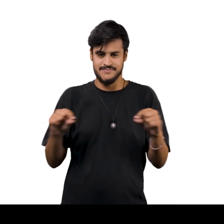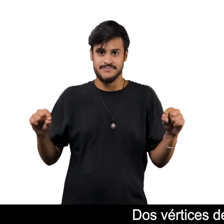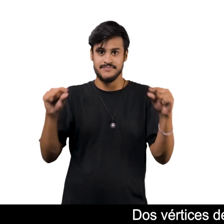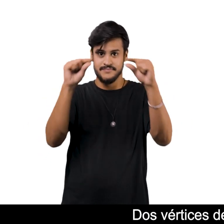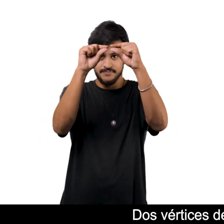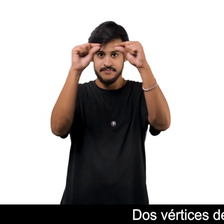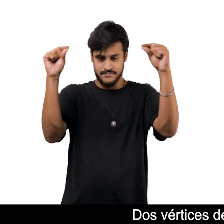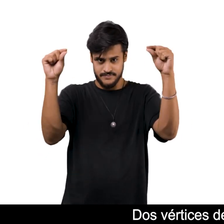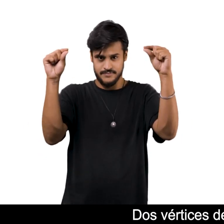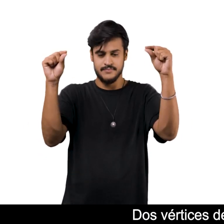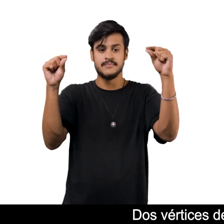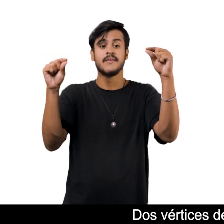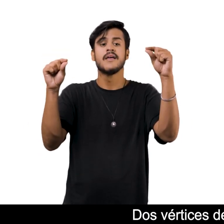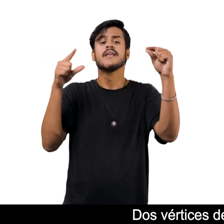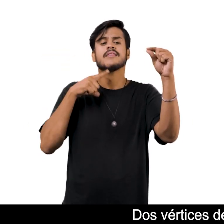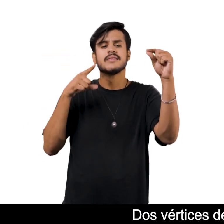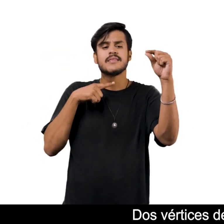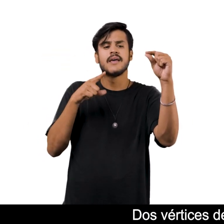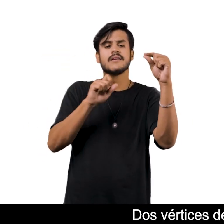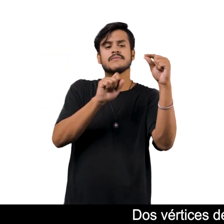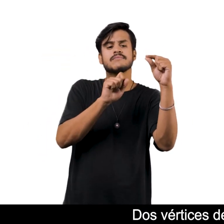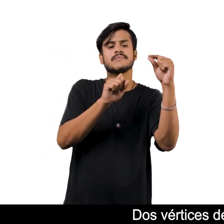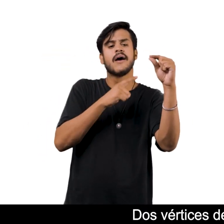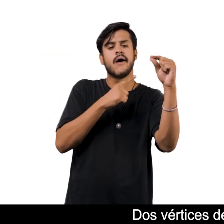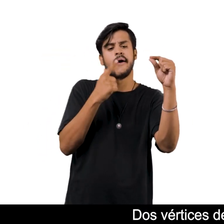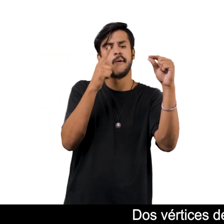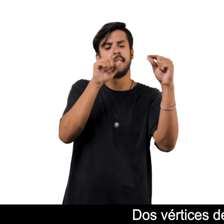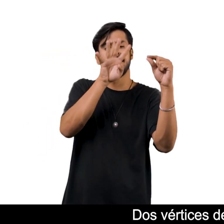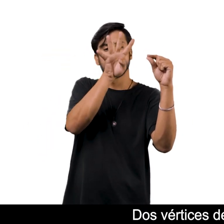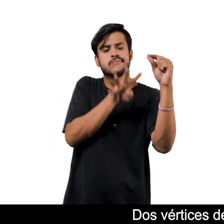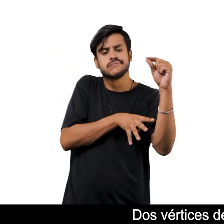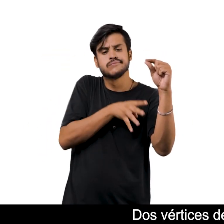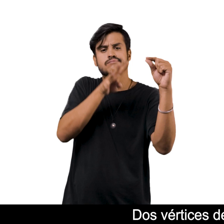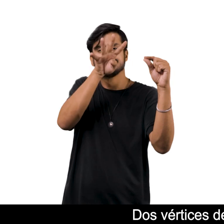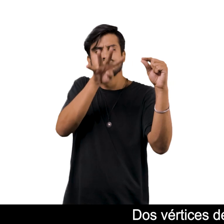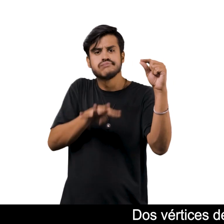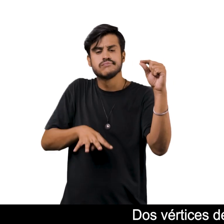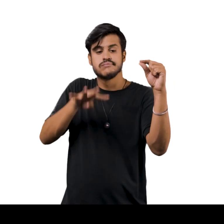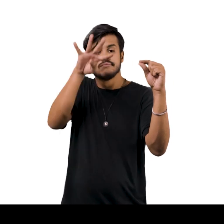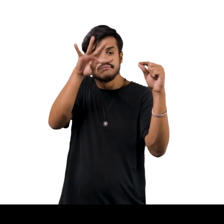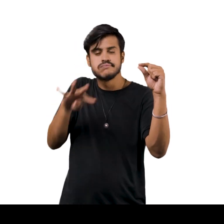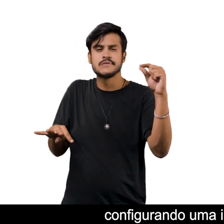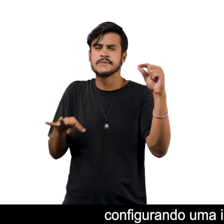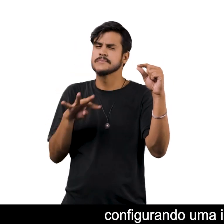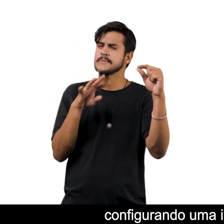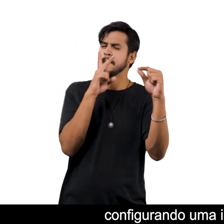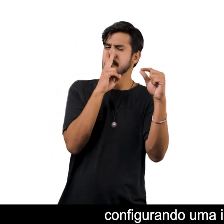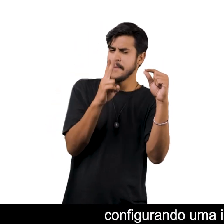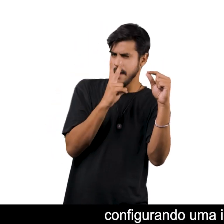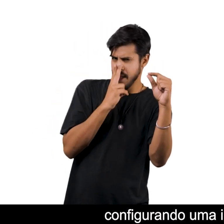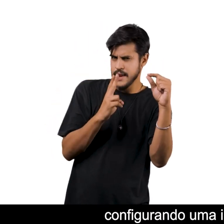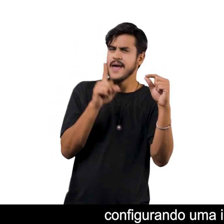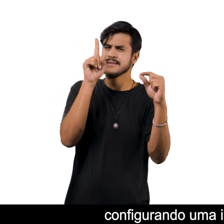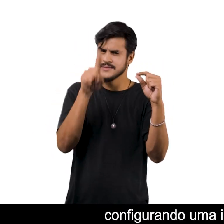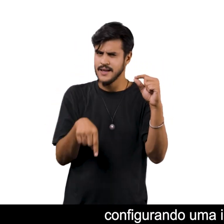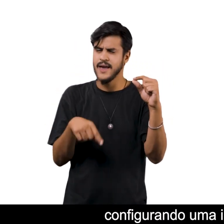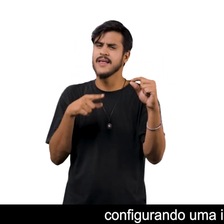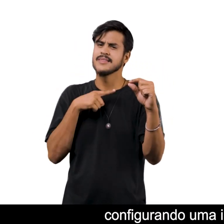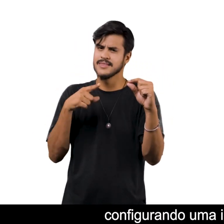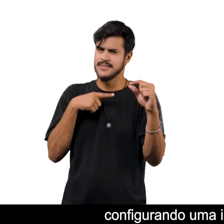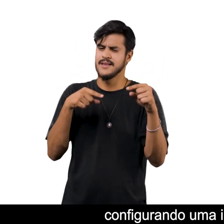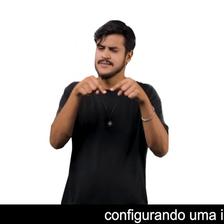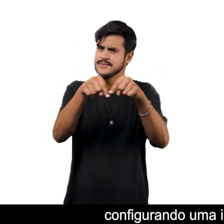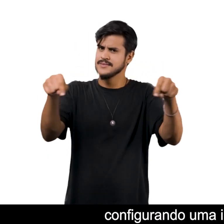Dos vértices desse retângulo saem mais outros quatro traços Configurando uma imagem que